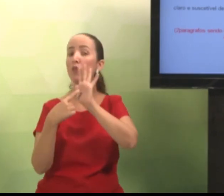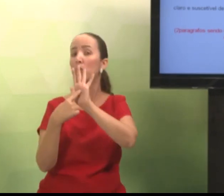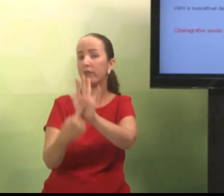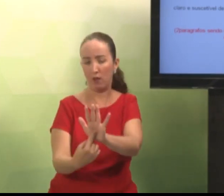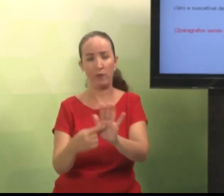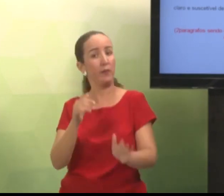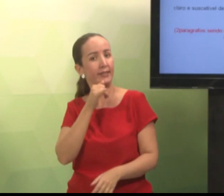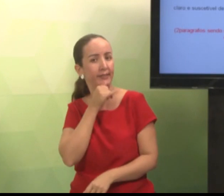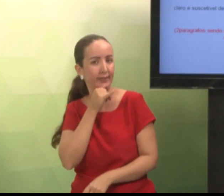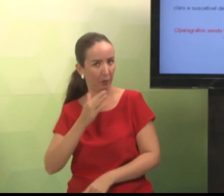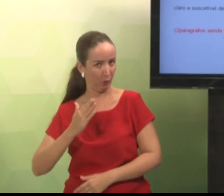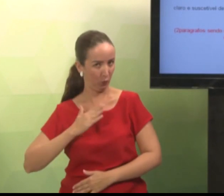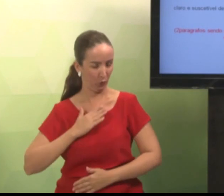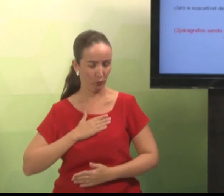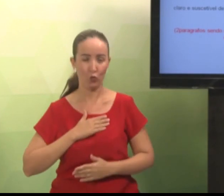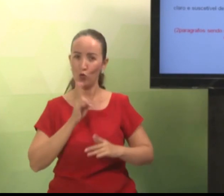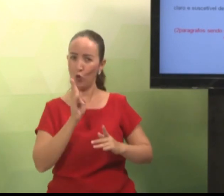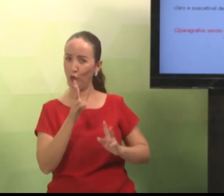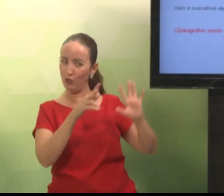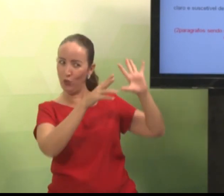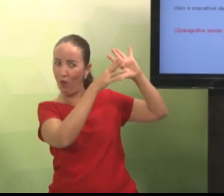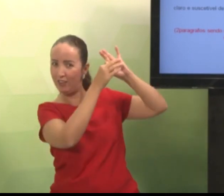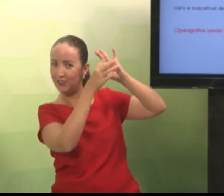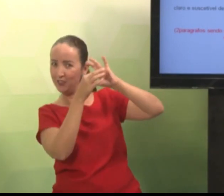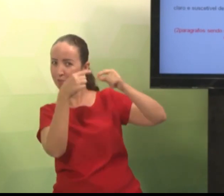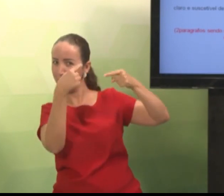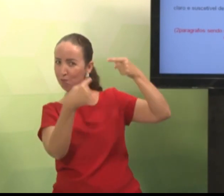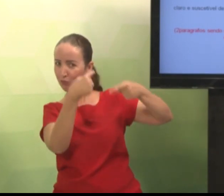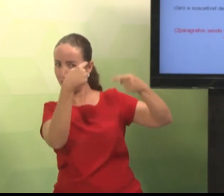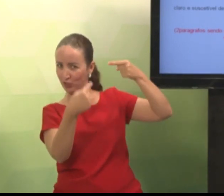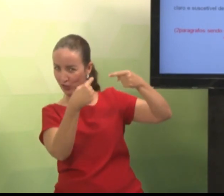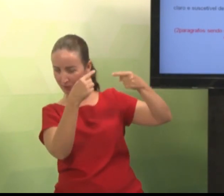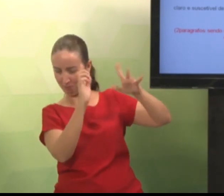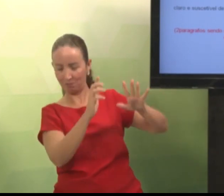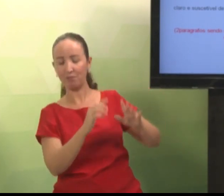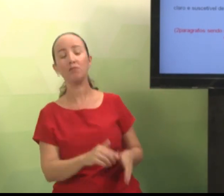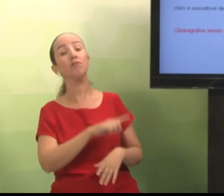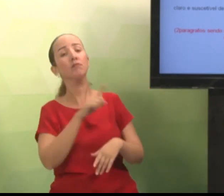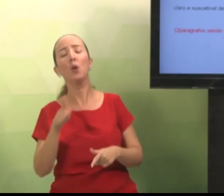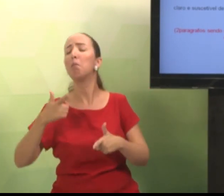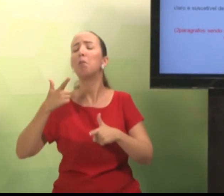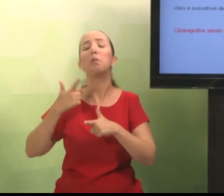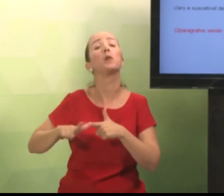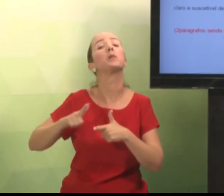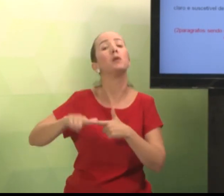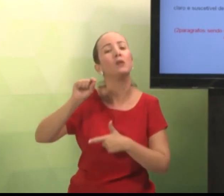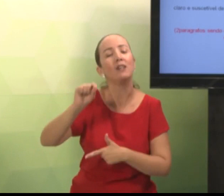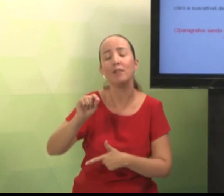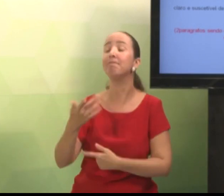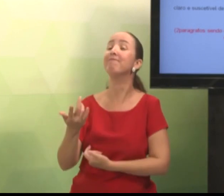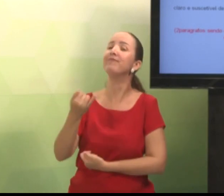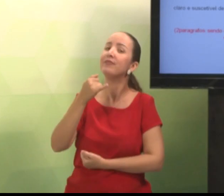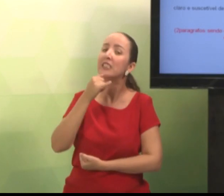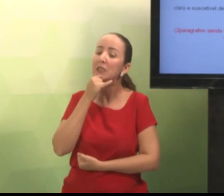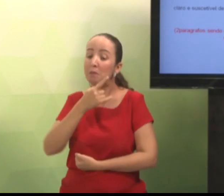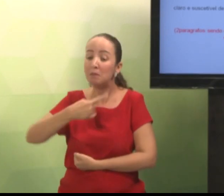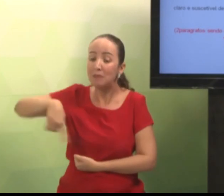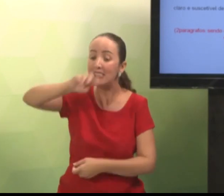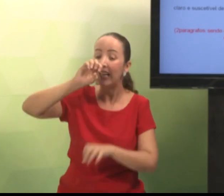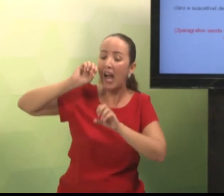problema ser resolvido. Por exemplo, continuando ainda naquela temática que estamos utilizando para exemplo. Então, eu posso colocar como